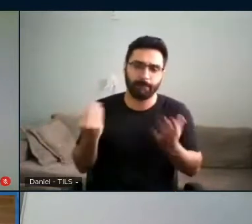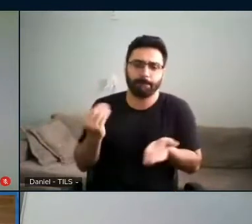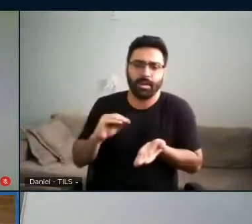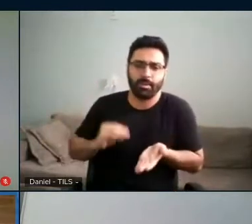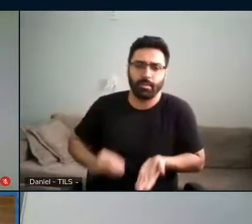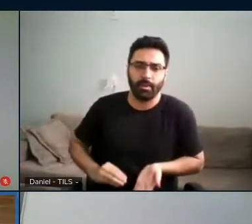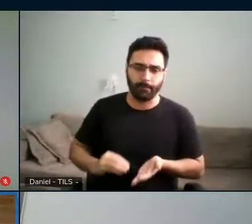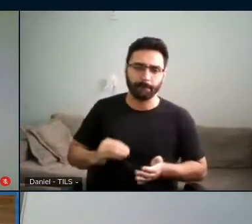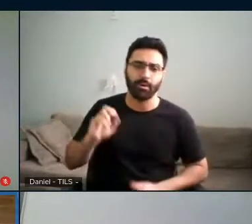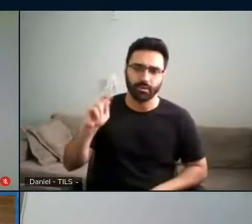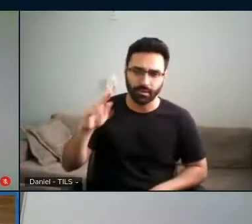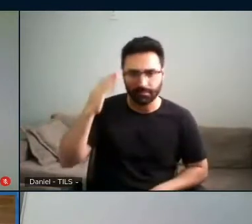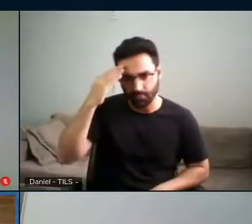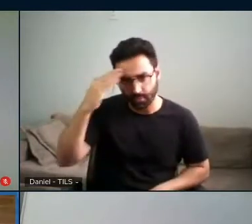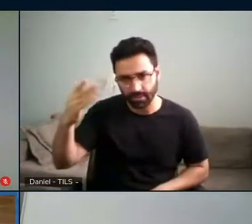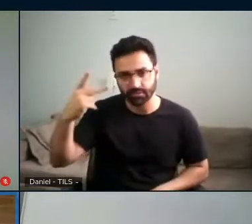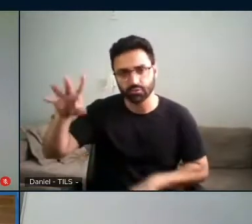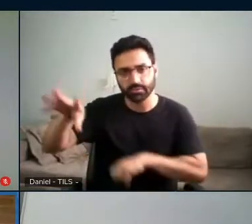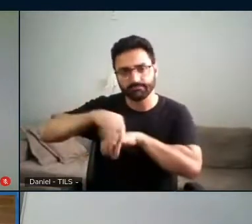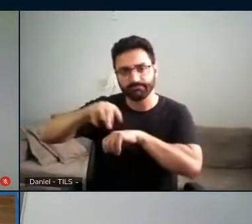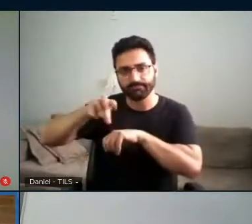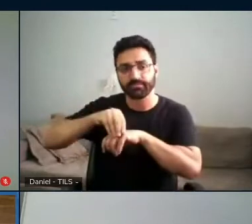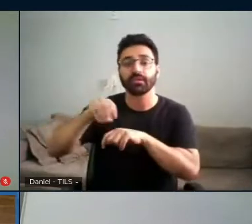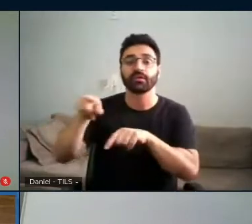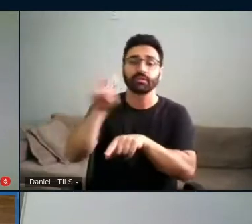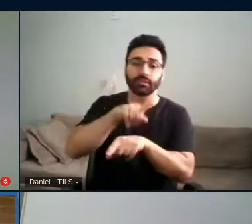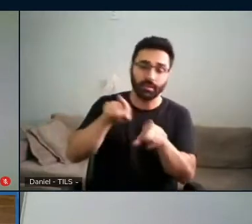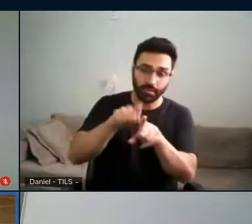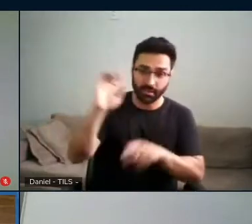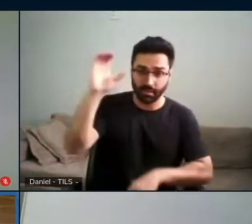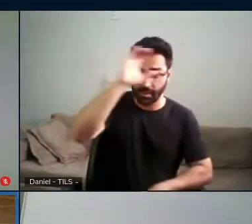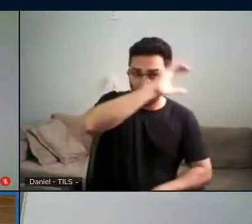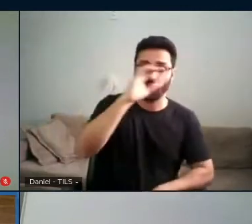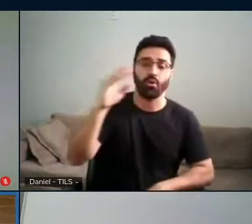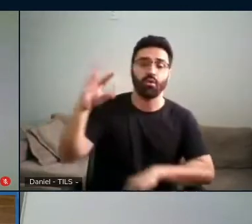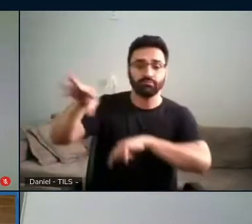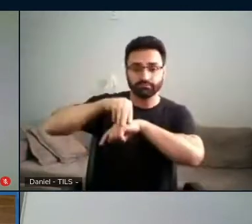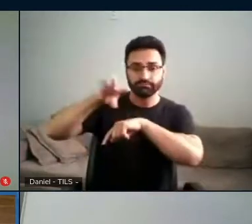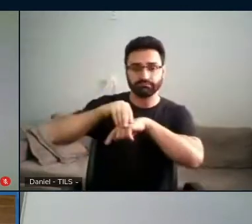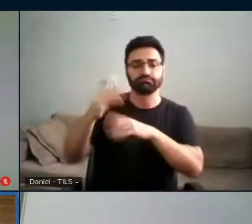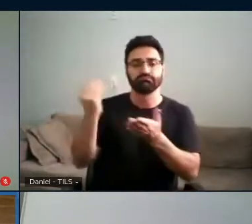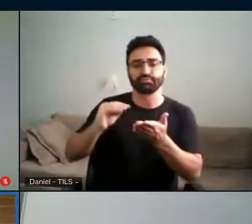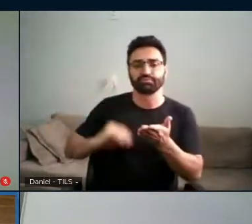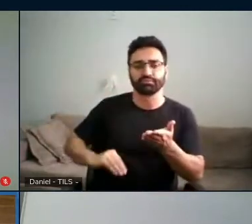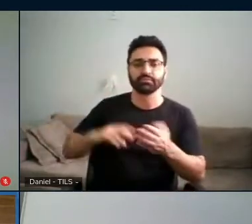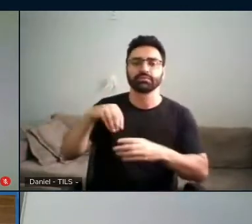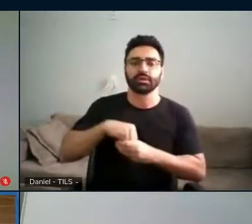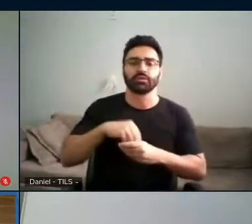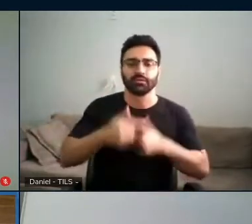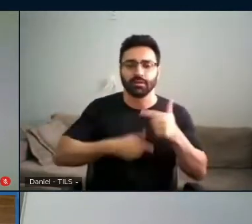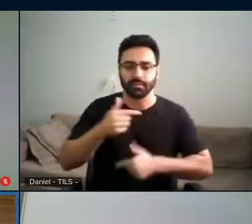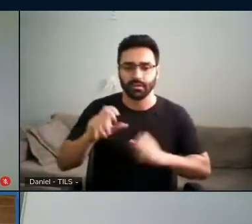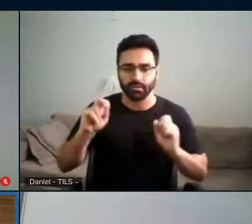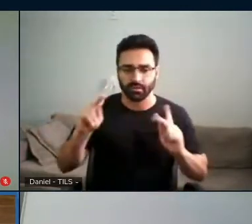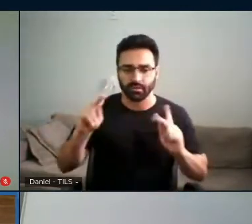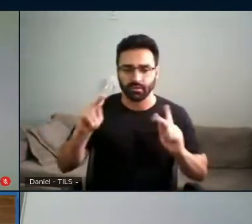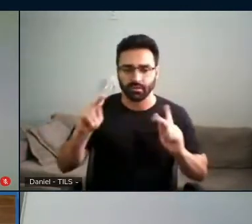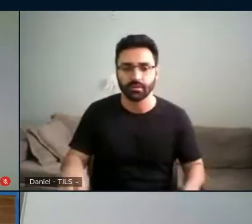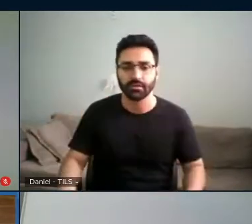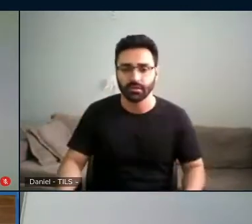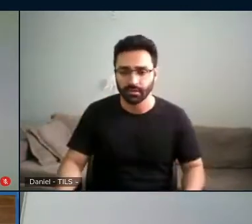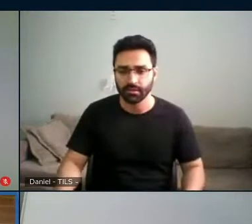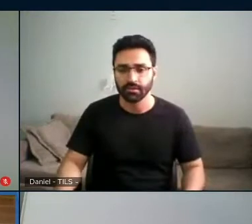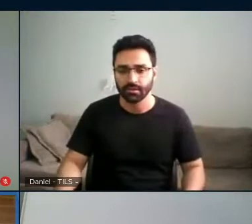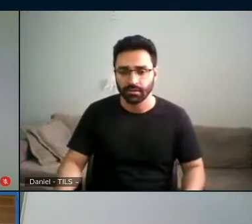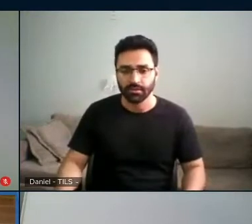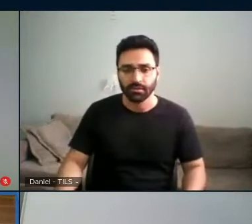as suas contribuições como as de Carolina dentro das possibilidades de tempo existentes. Senão, a Tati vai levar para